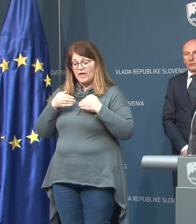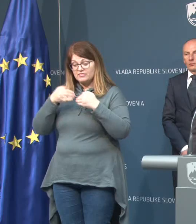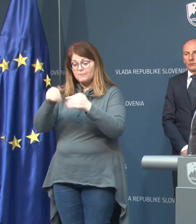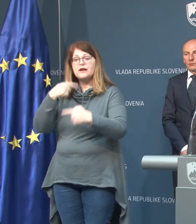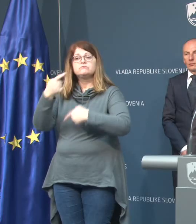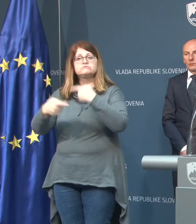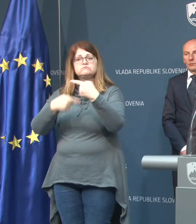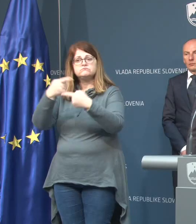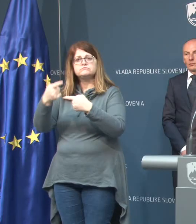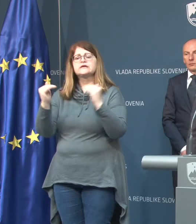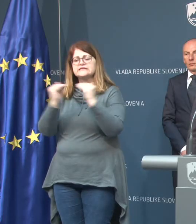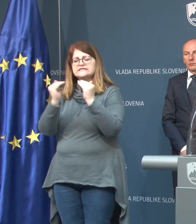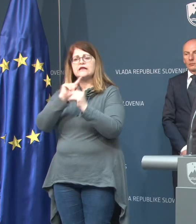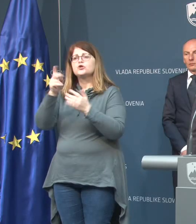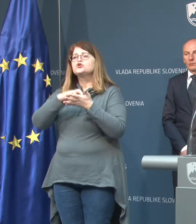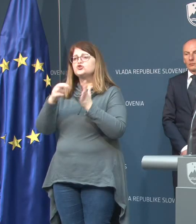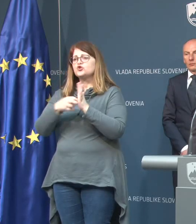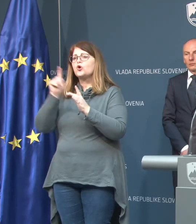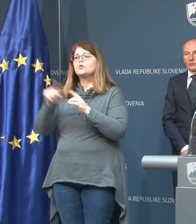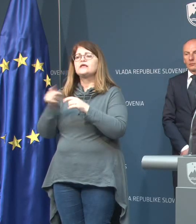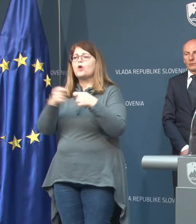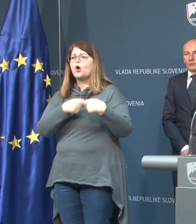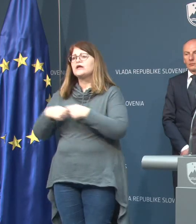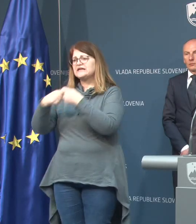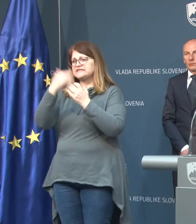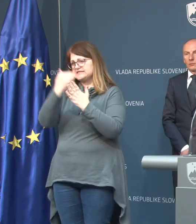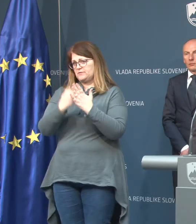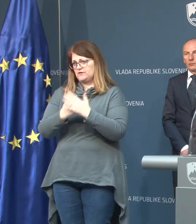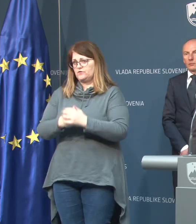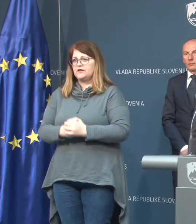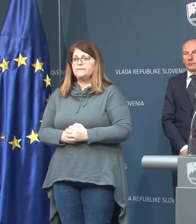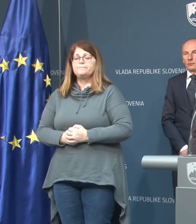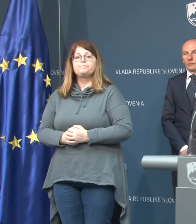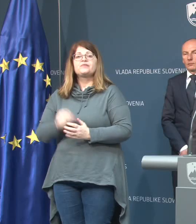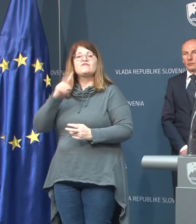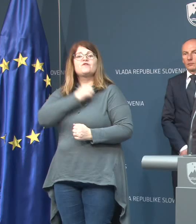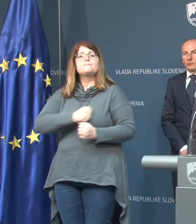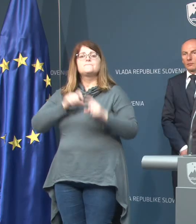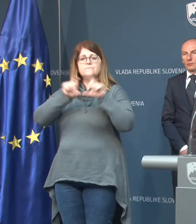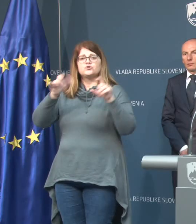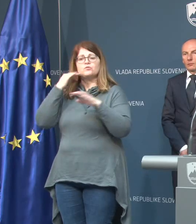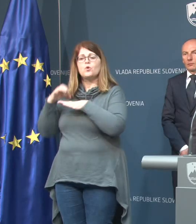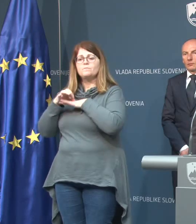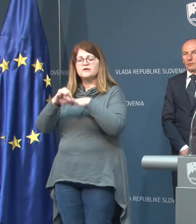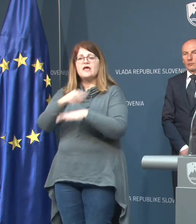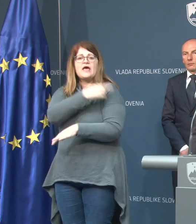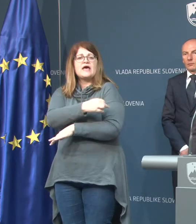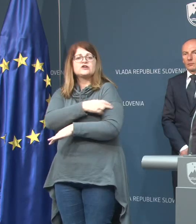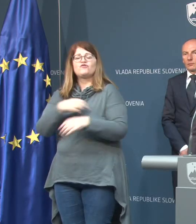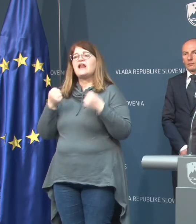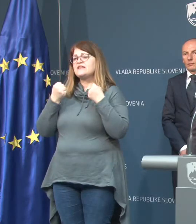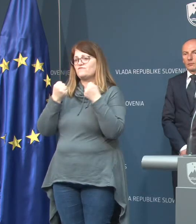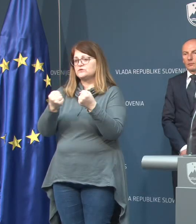postopek tekel skladno so strokovnimi in organizacijskimi navodili. V bolnišnico je bil prepeljan z reševalnim